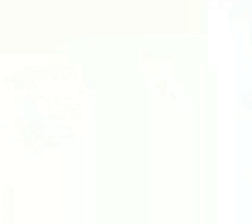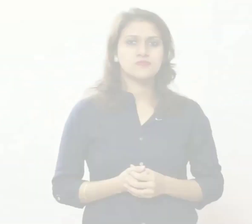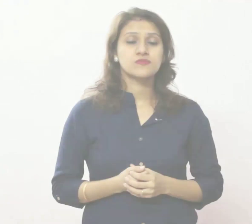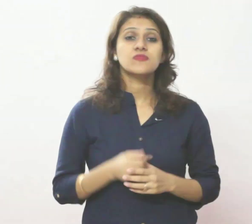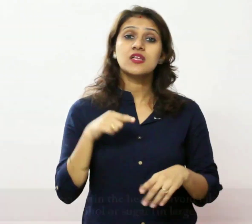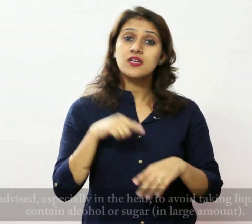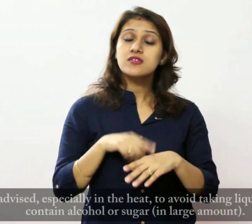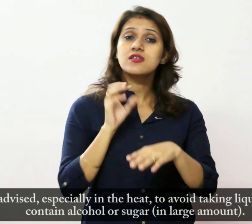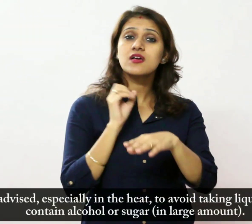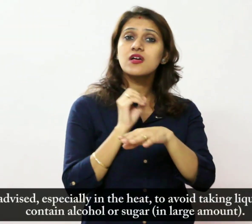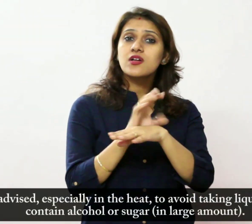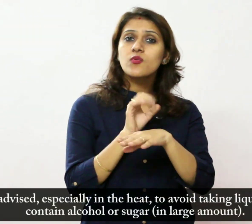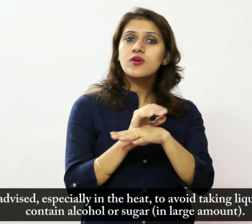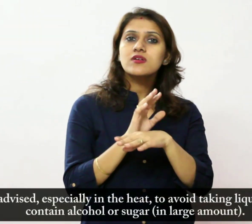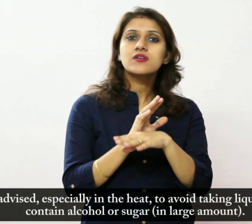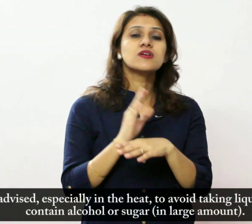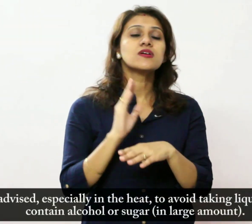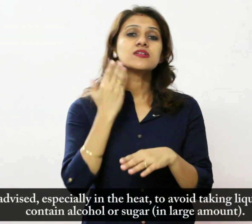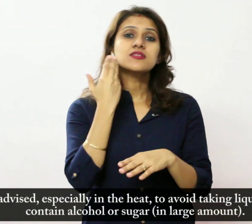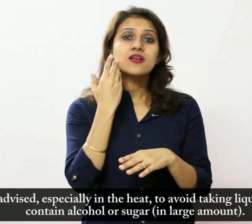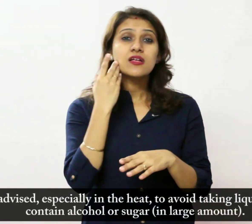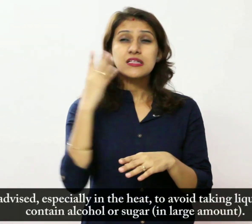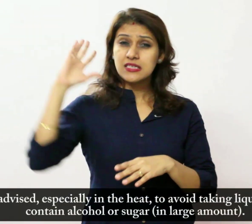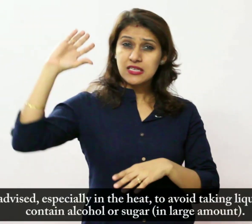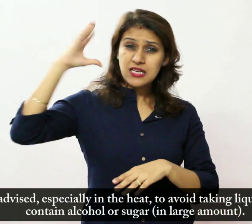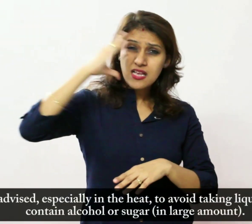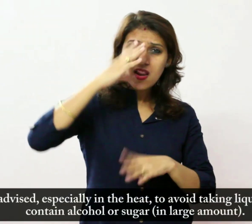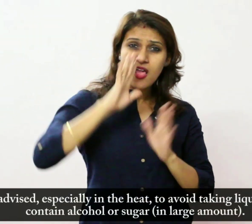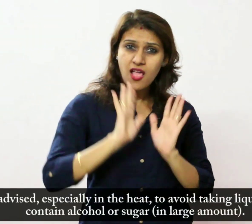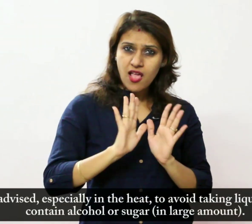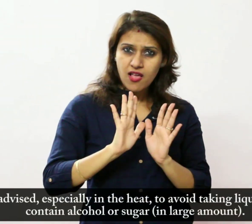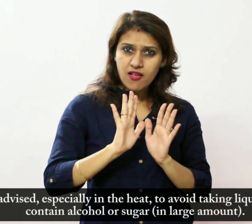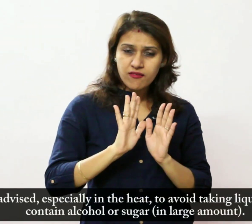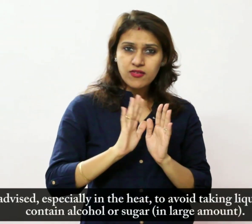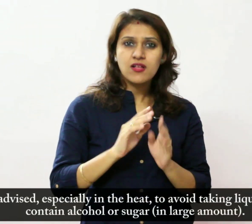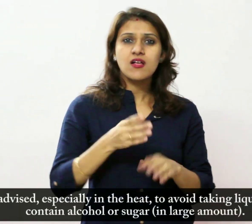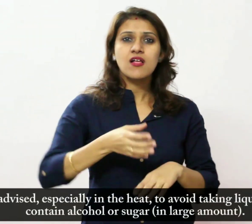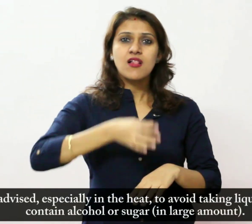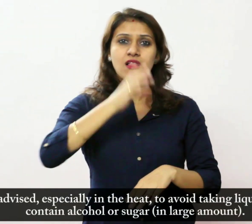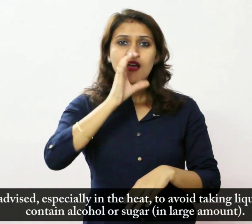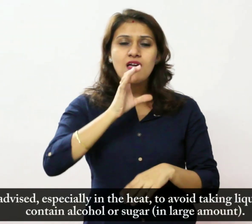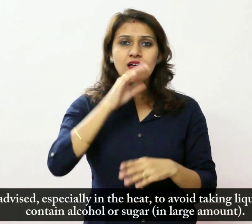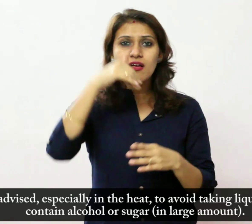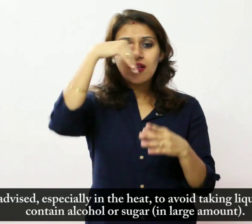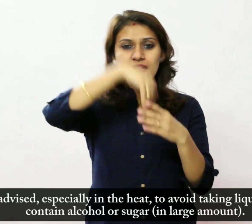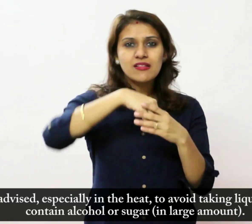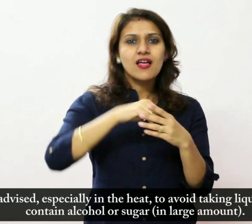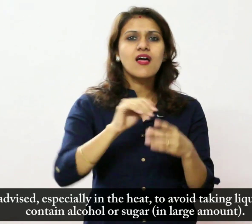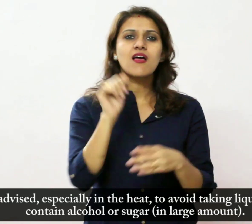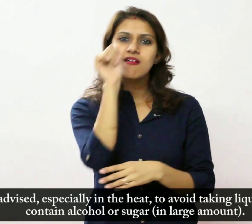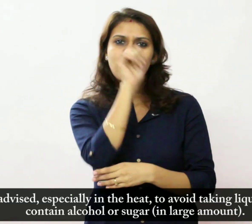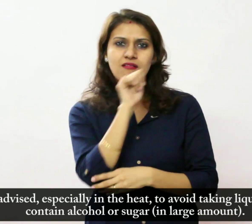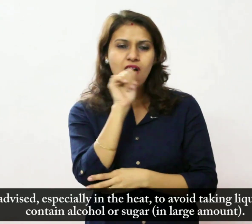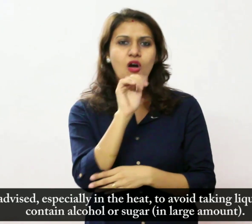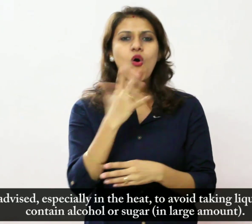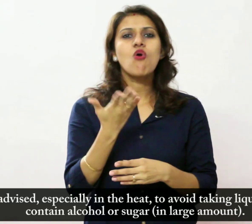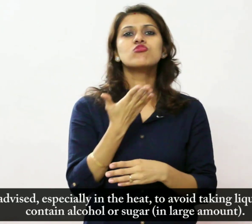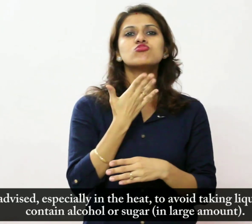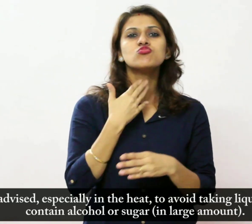यह विशेश रूप से गर्मी में उन तरल पदार्थों को लेने से बचने की सलहा देती है जिन में